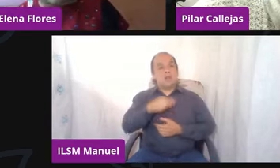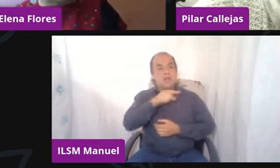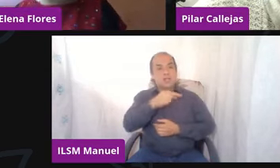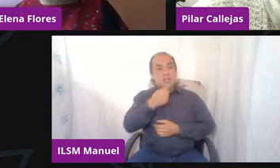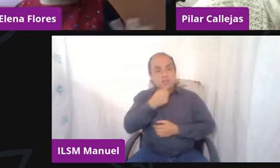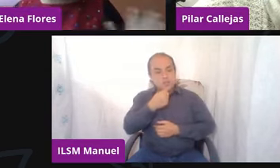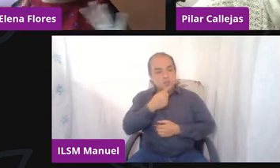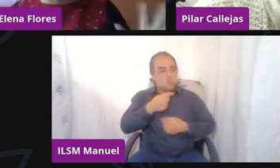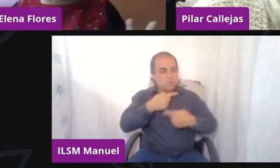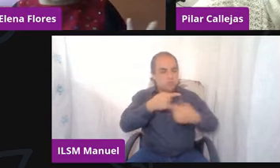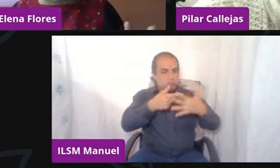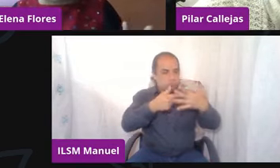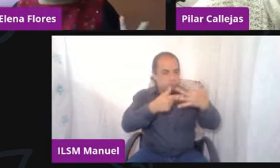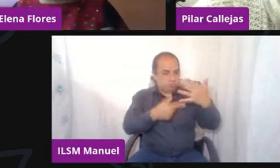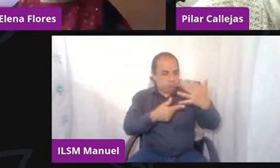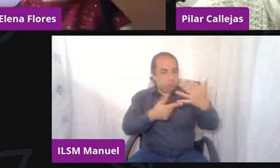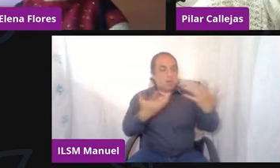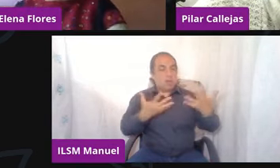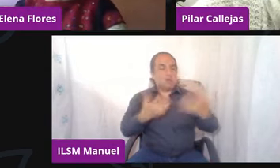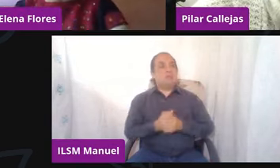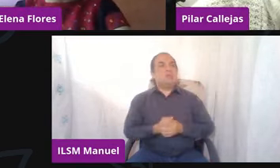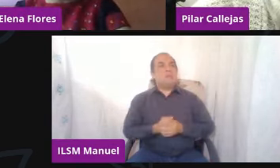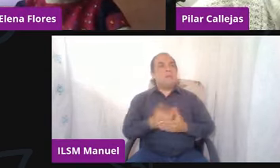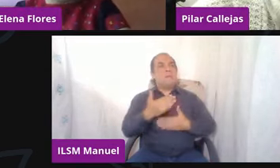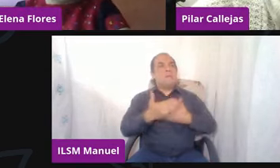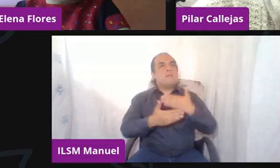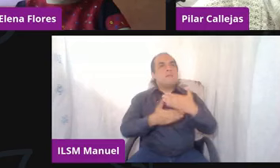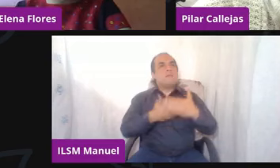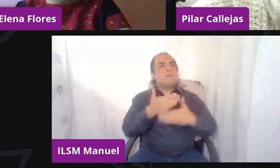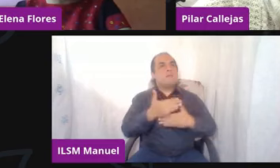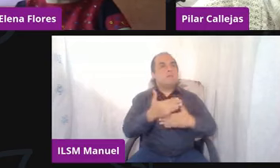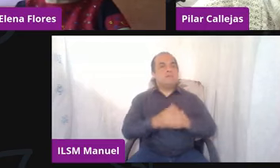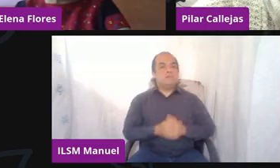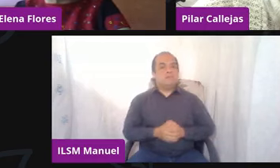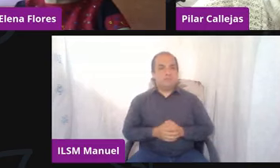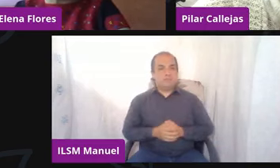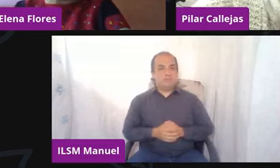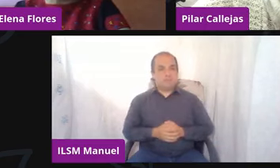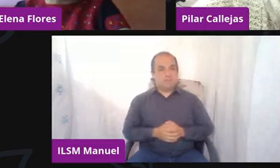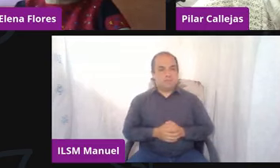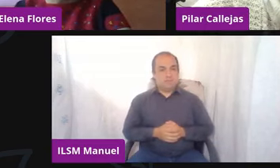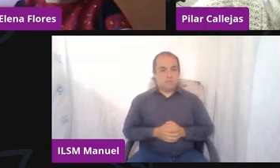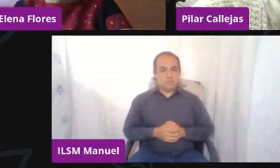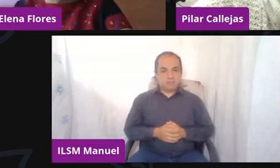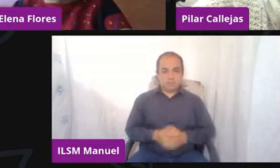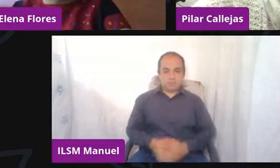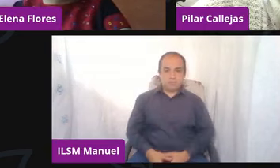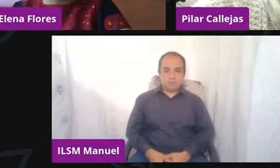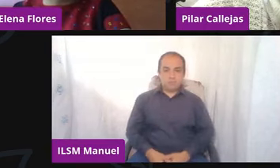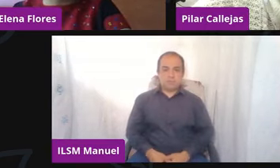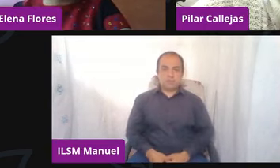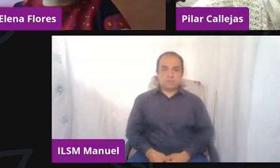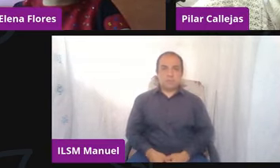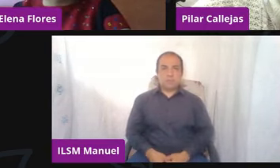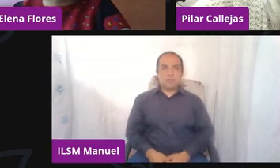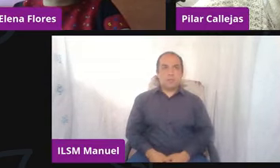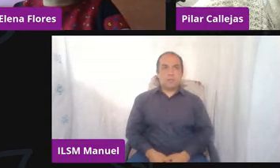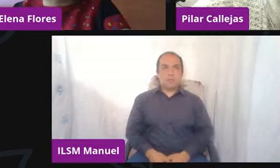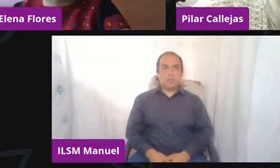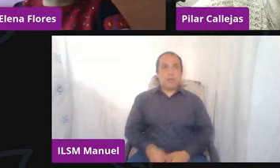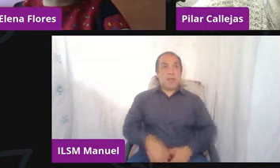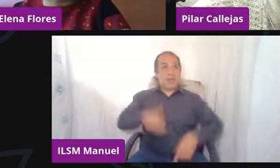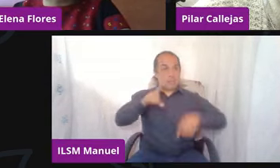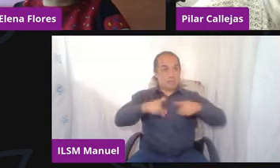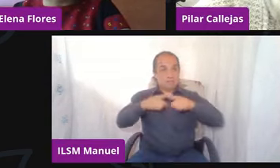proceso que es inminente? Ay, pues ahí creo que son, depende de varias